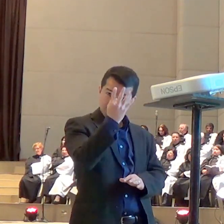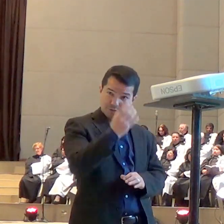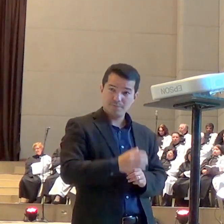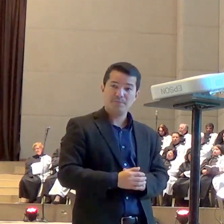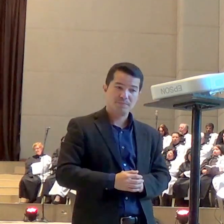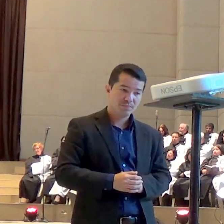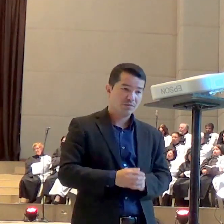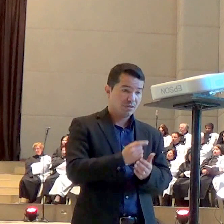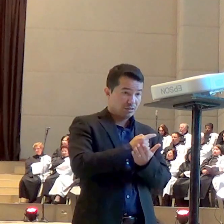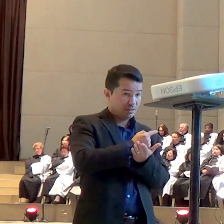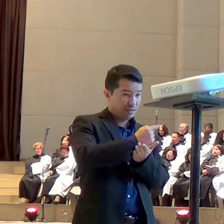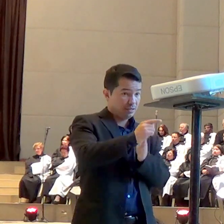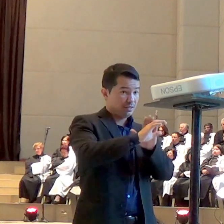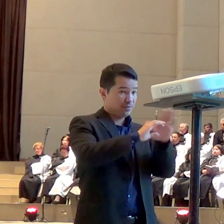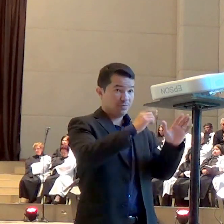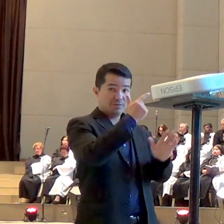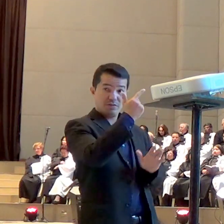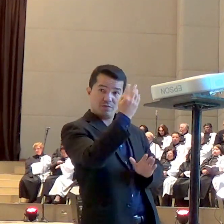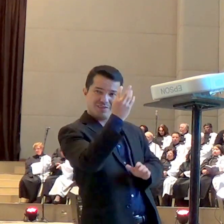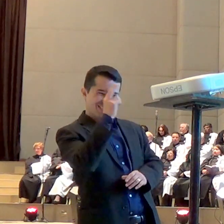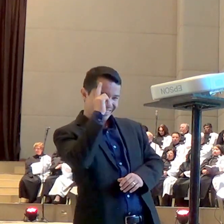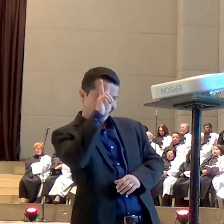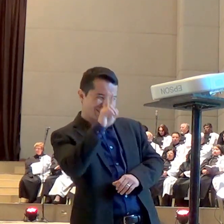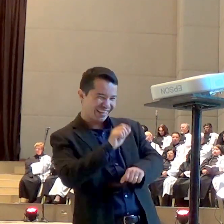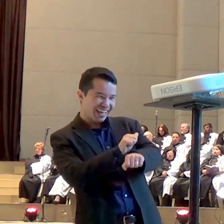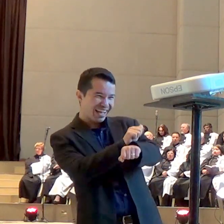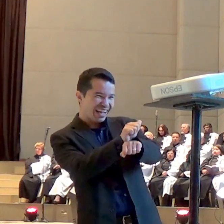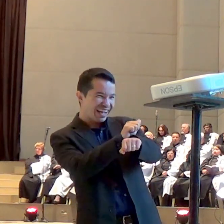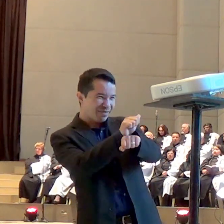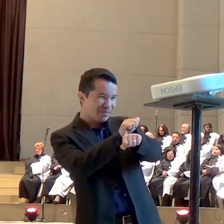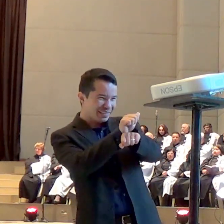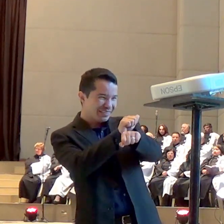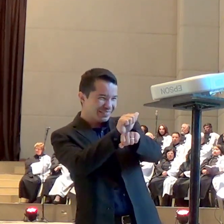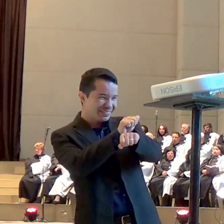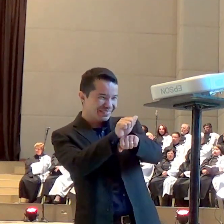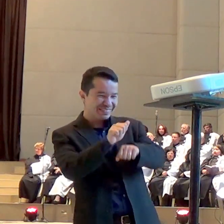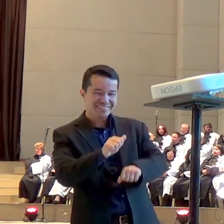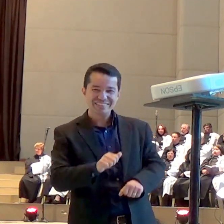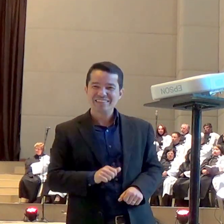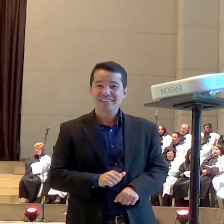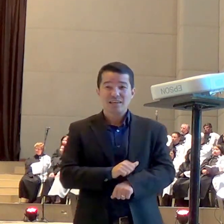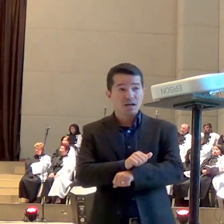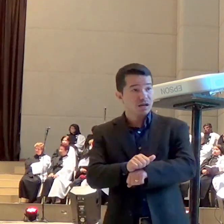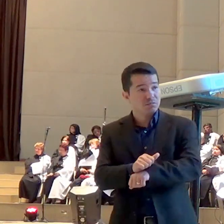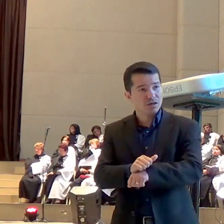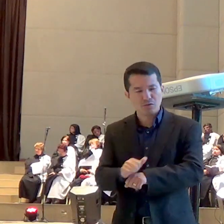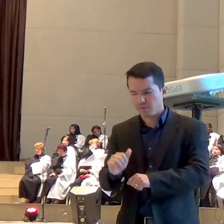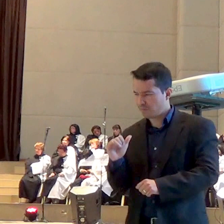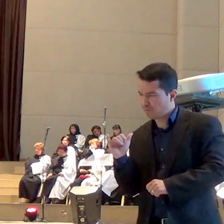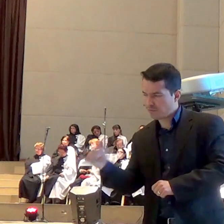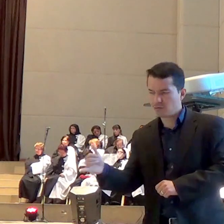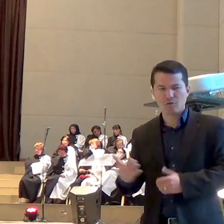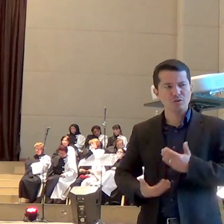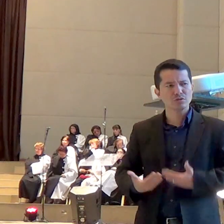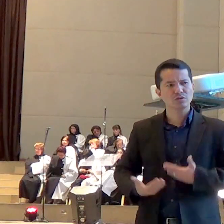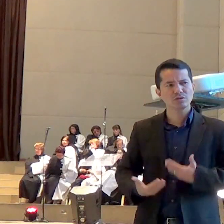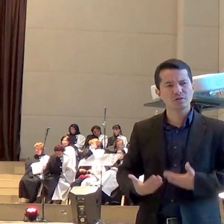Abraão dizendo para Eliezer o seu servo que vai buscar uma esposa entre a sua